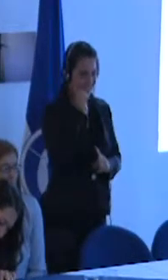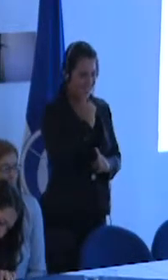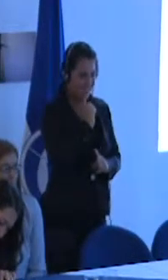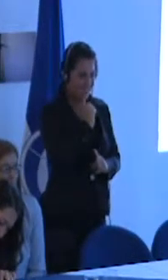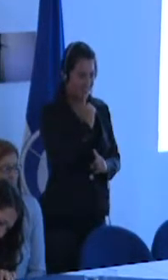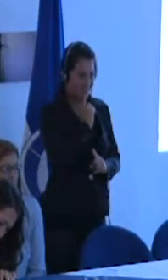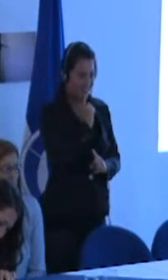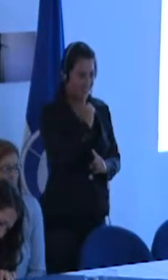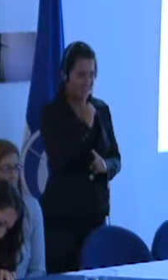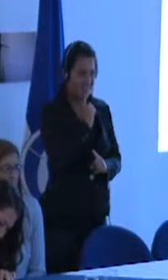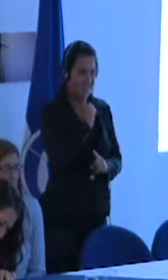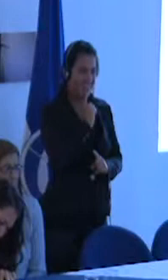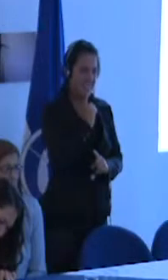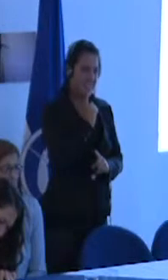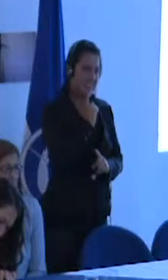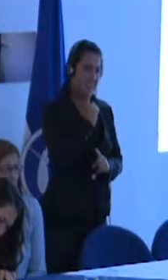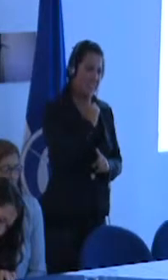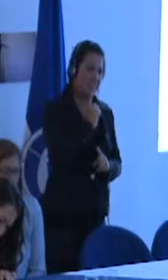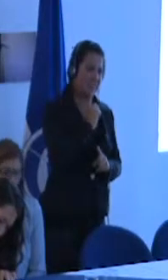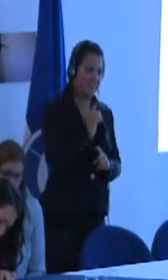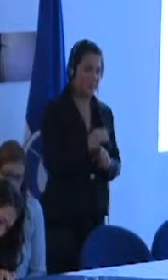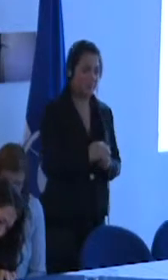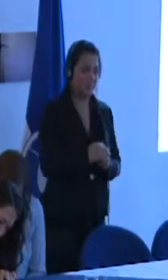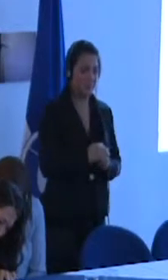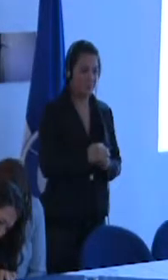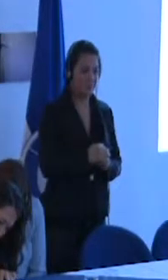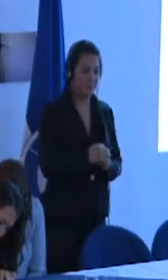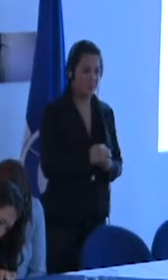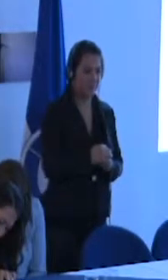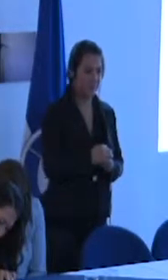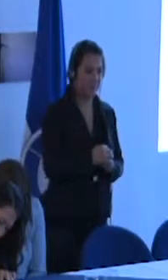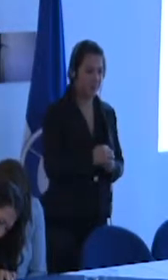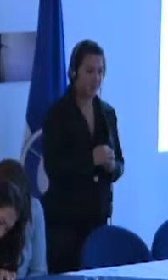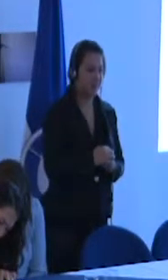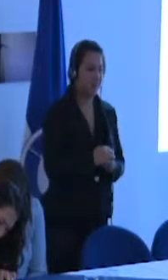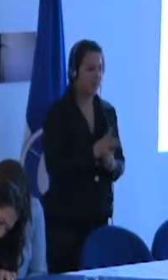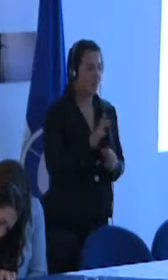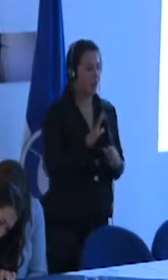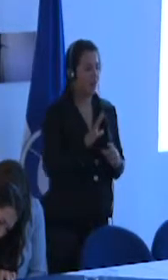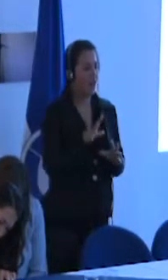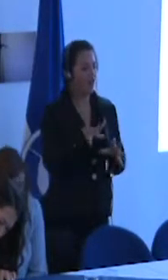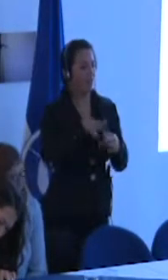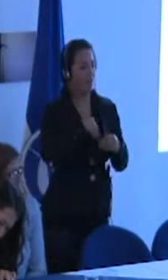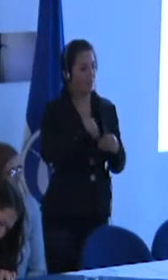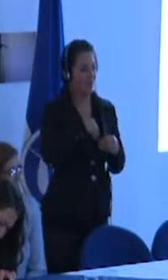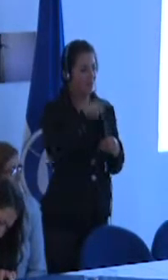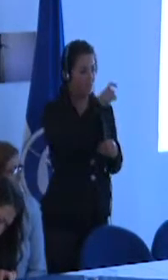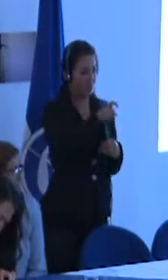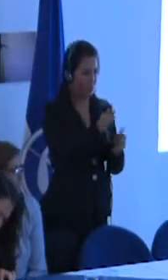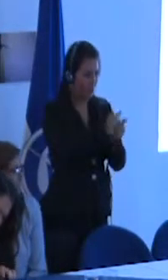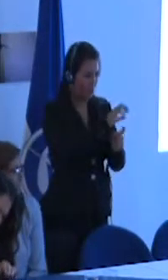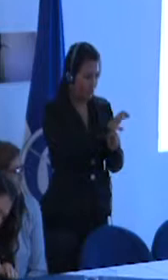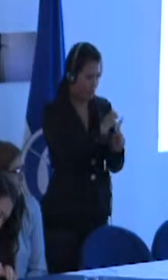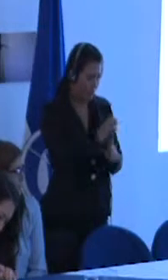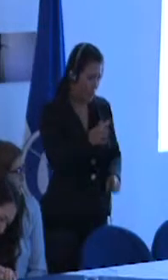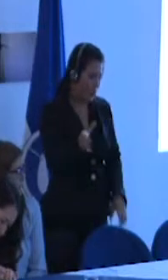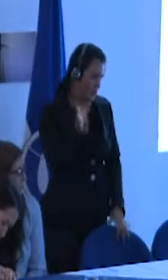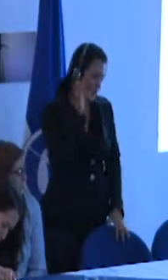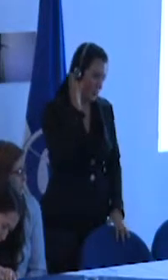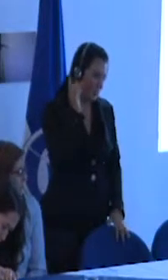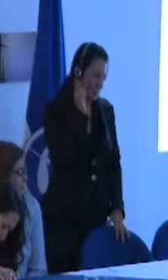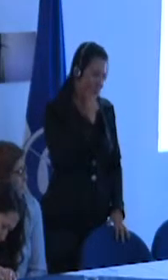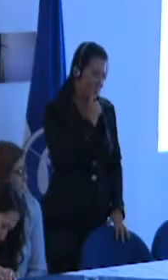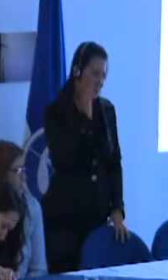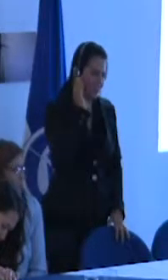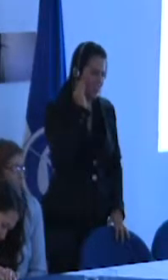sordos y de la acogida de personas con su cultura en el caso de la sordera es una